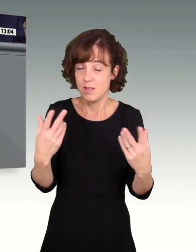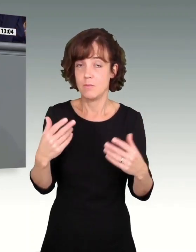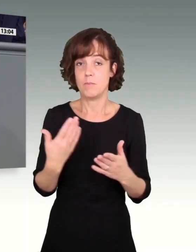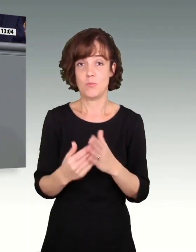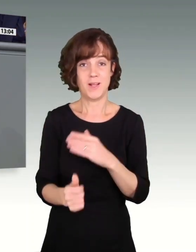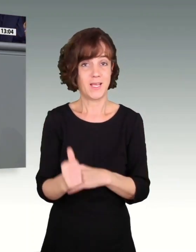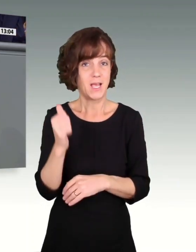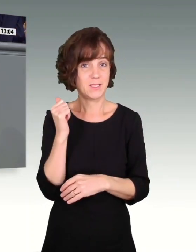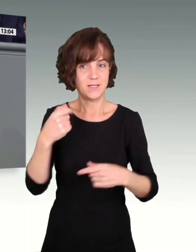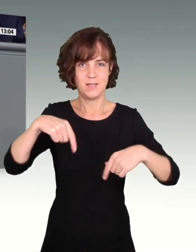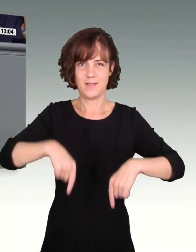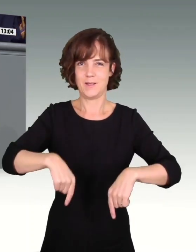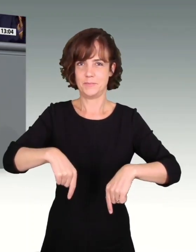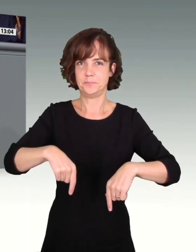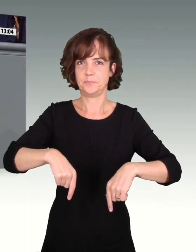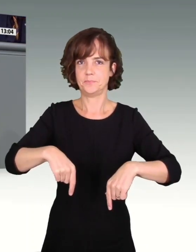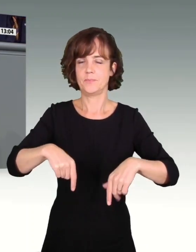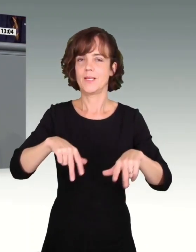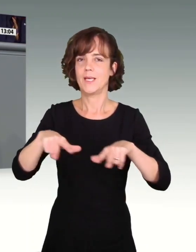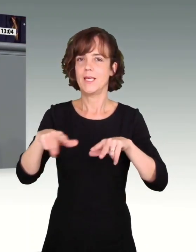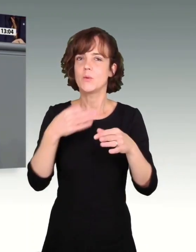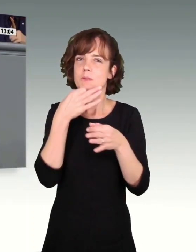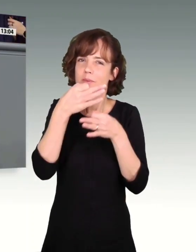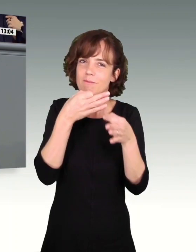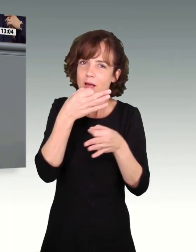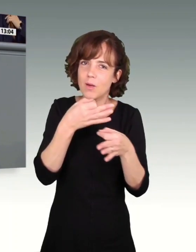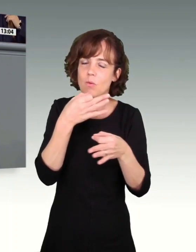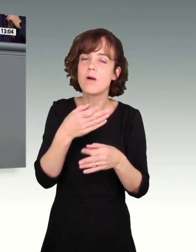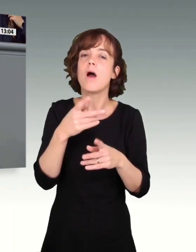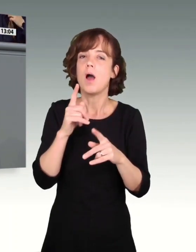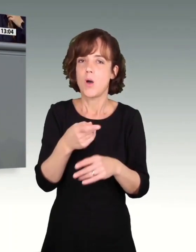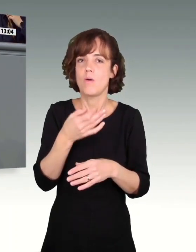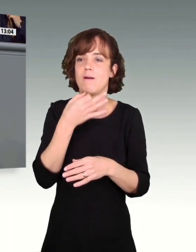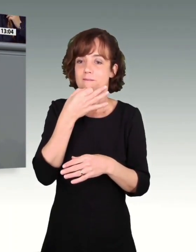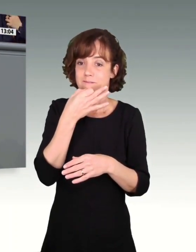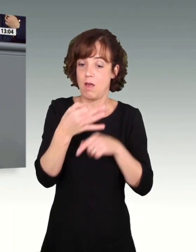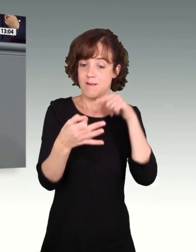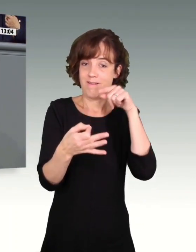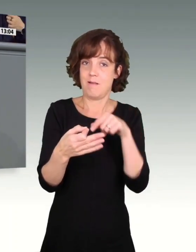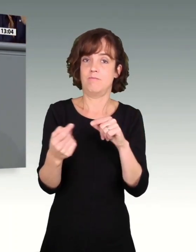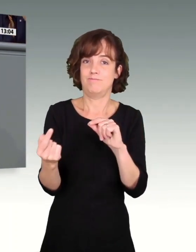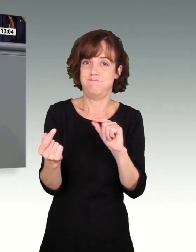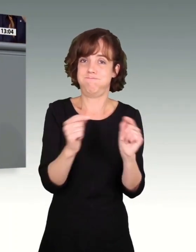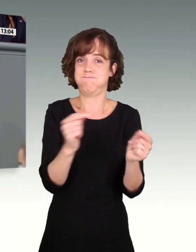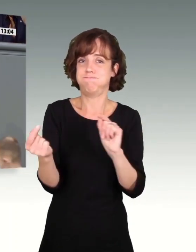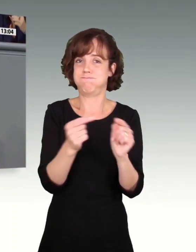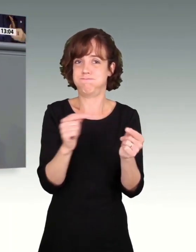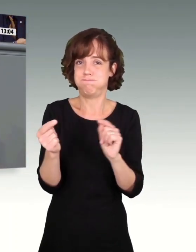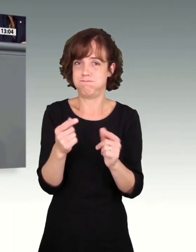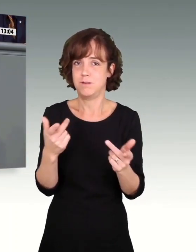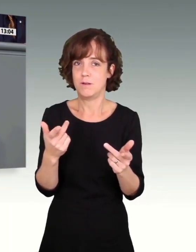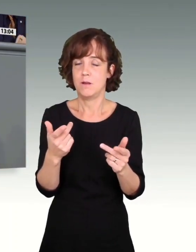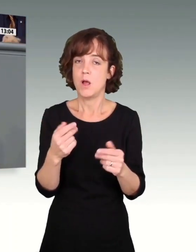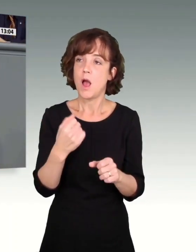gestern haben wir hier in der Regierungsbefragung die Frage debattiert. Und rentiert sich